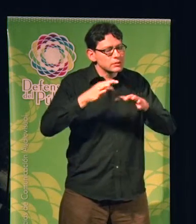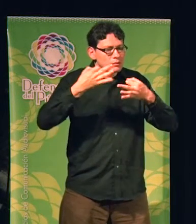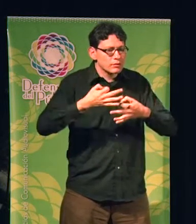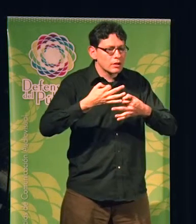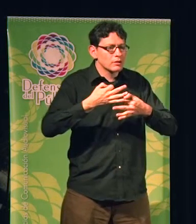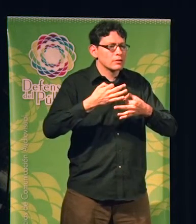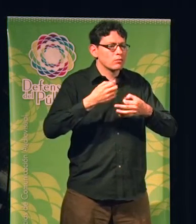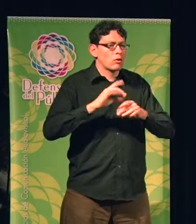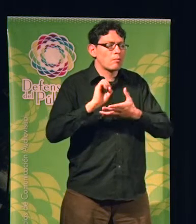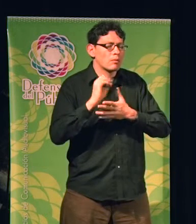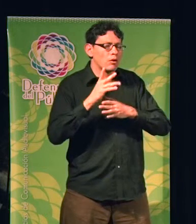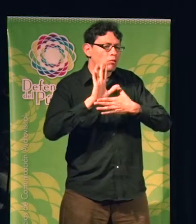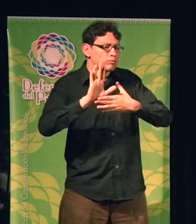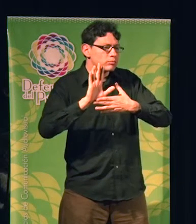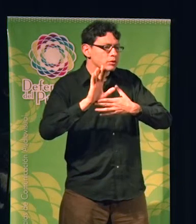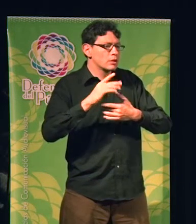Defensoría del Público,